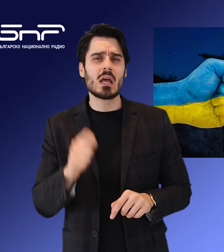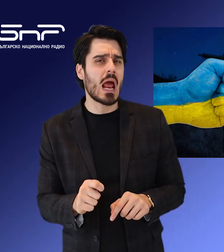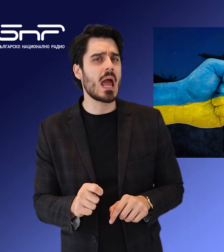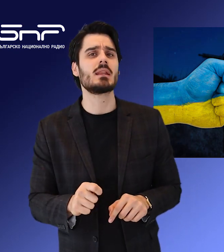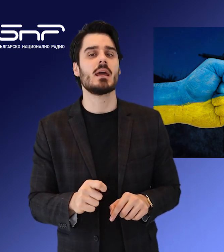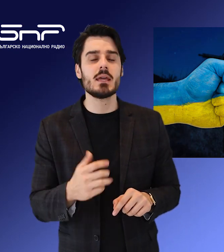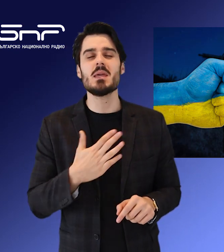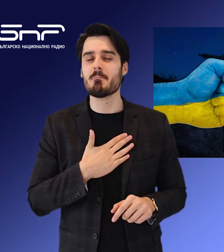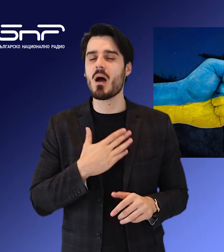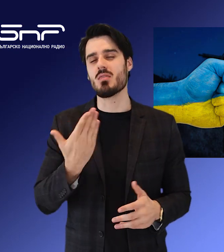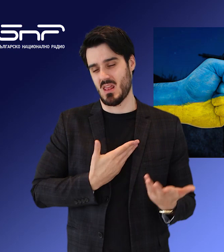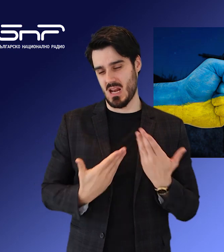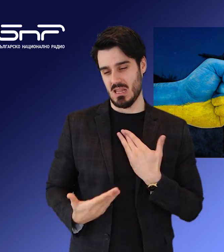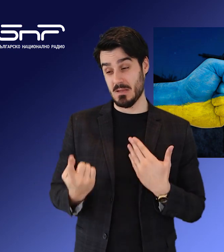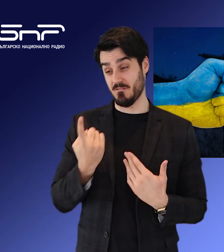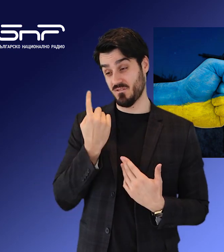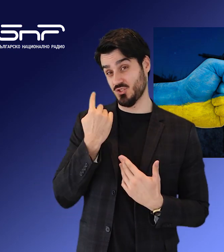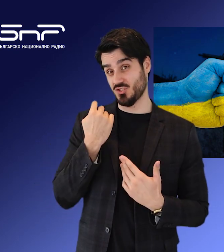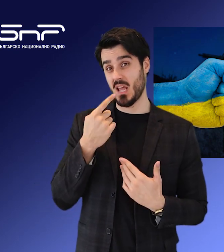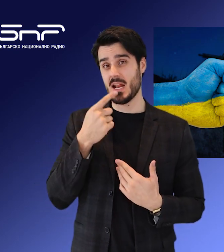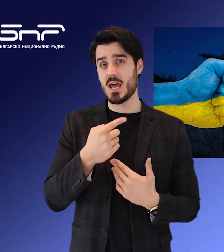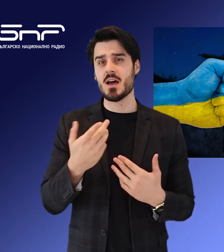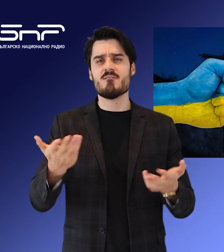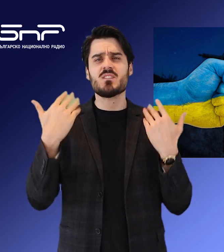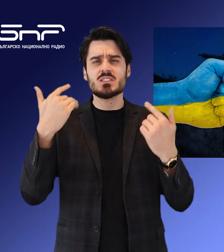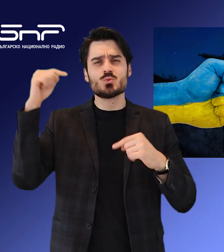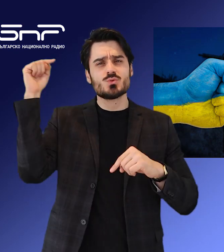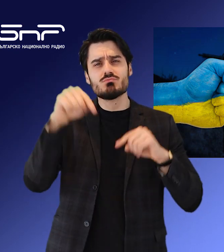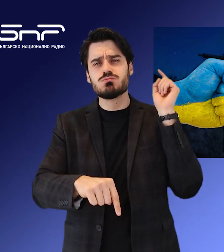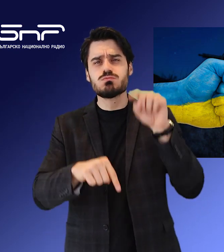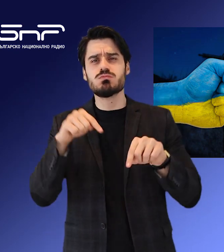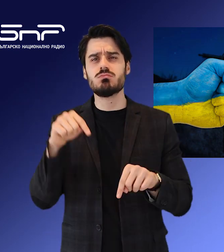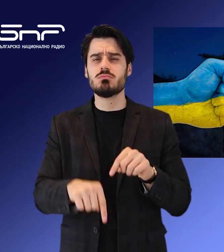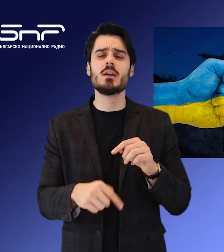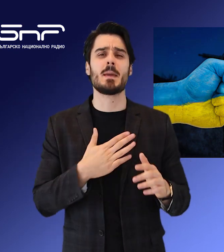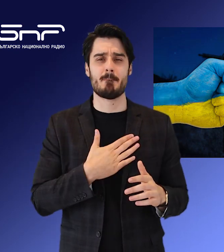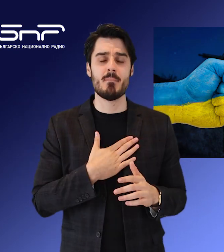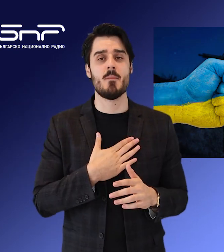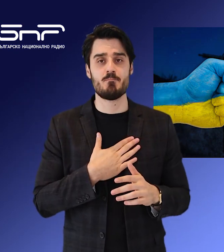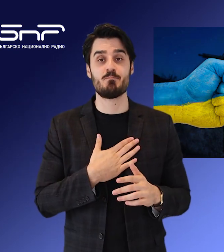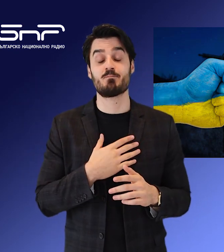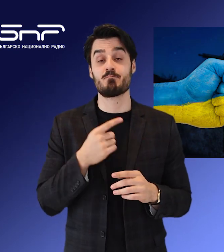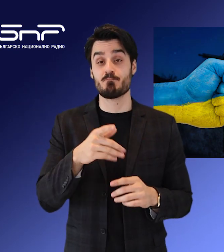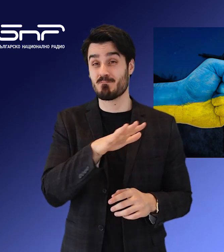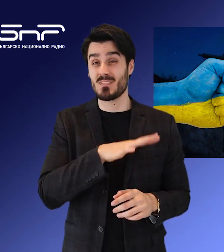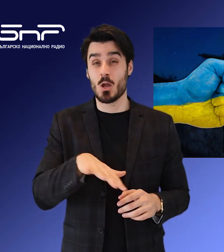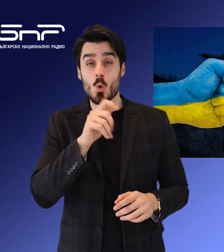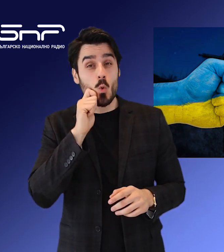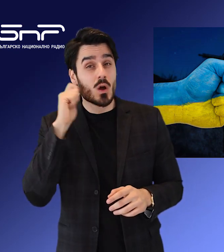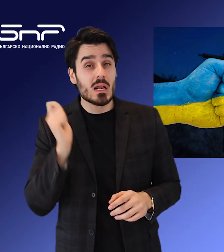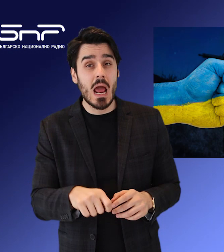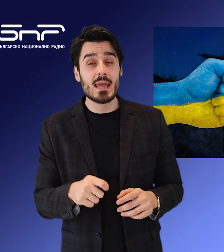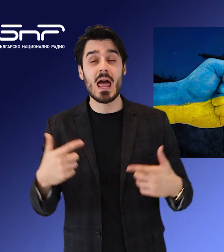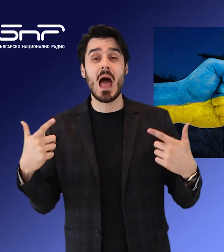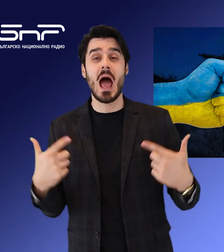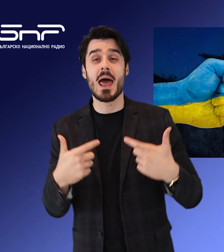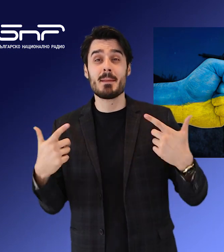изминалия ден няма пострадали сигнали за въздушна тревога имаше в Запорожие. Генералният щап на Украинската армия съобщи, че